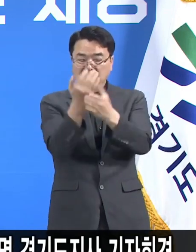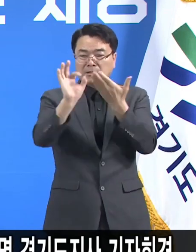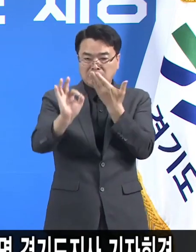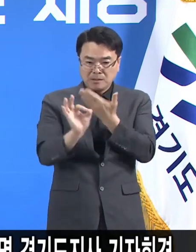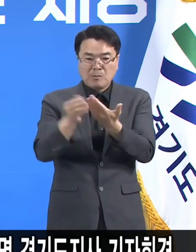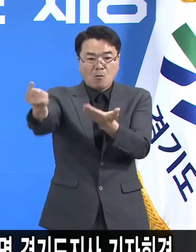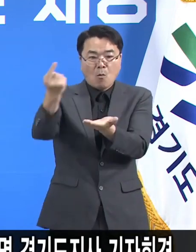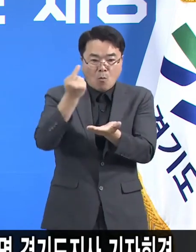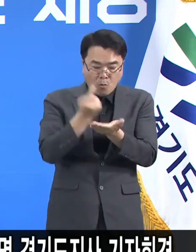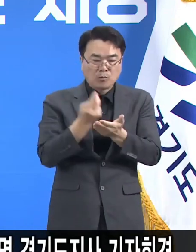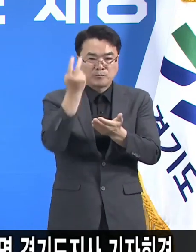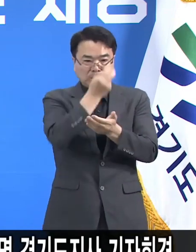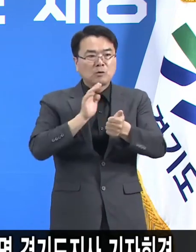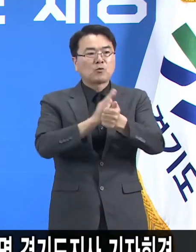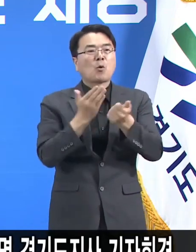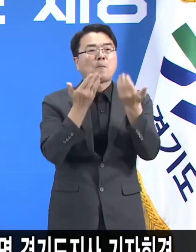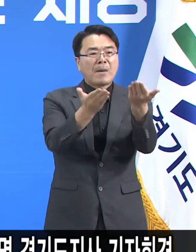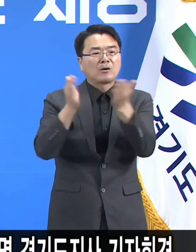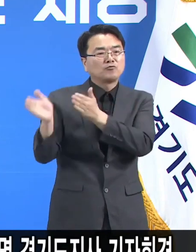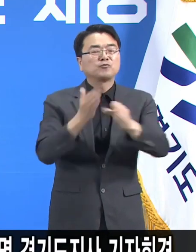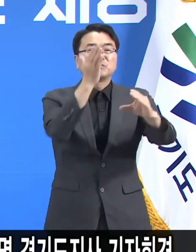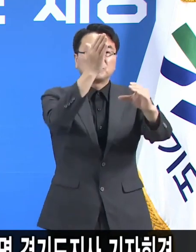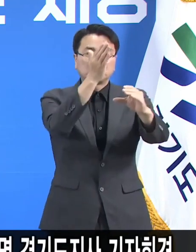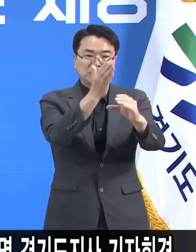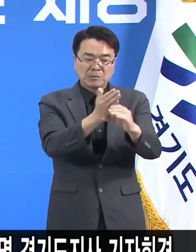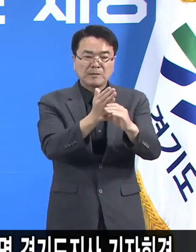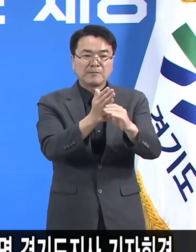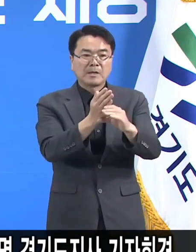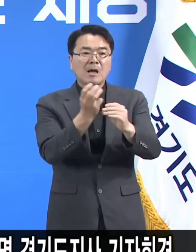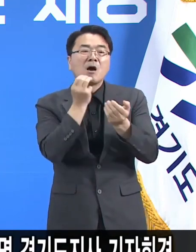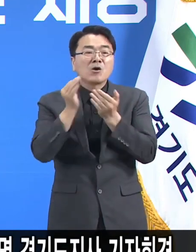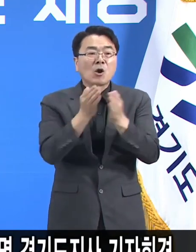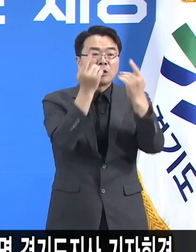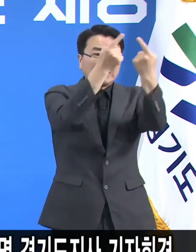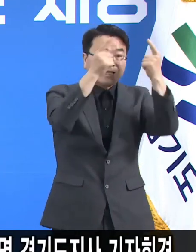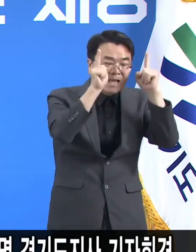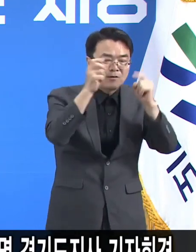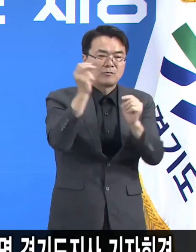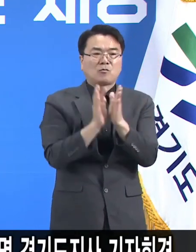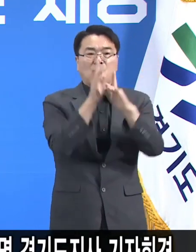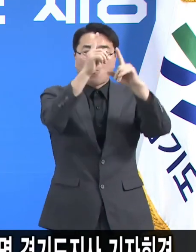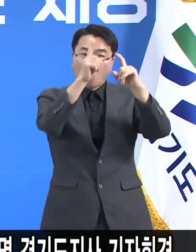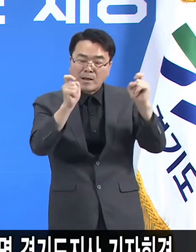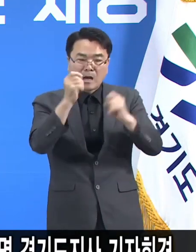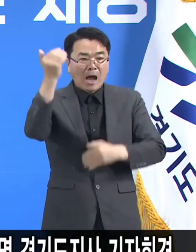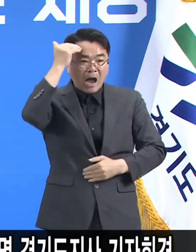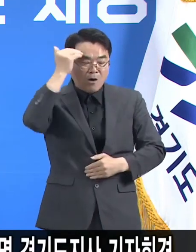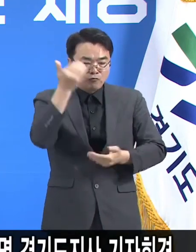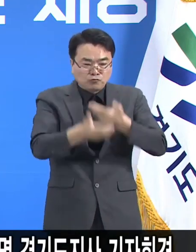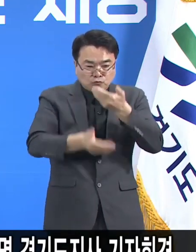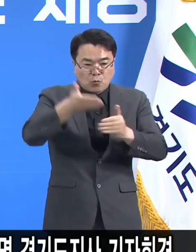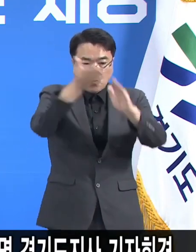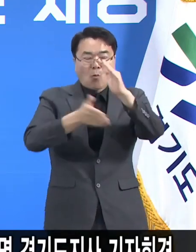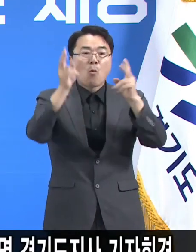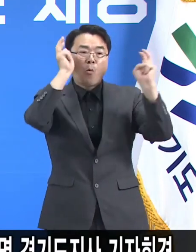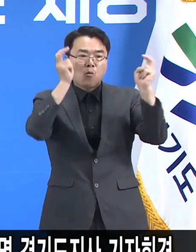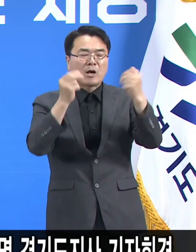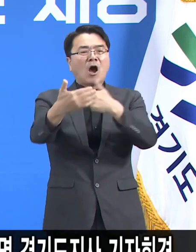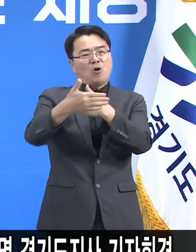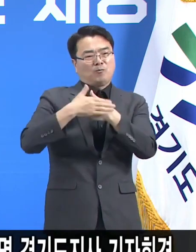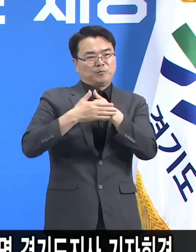차질 없이 준비하고 있습니다. 경기대학교와 화성 한국도로공사의 협조를 얻어서